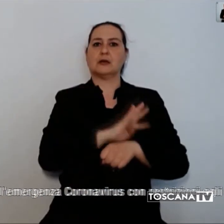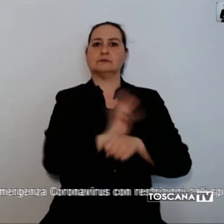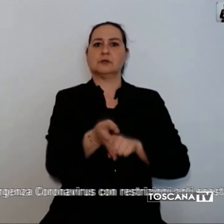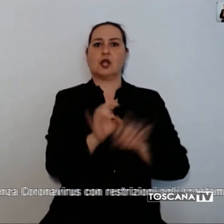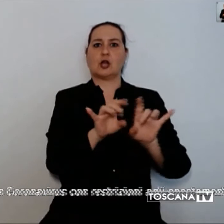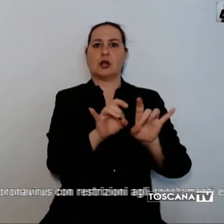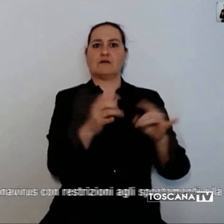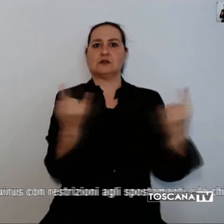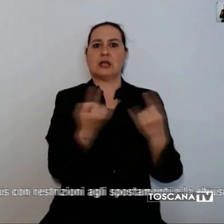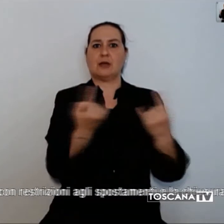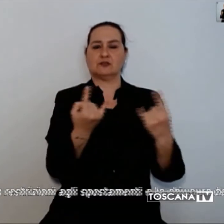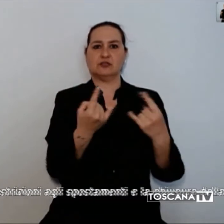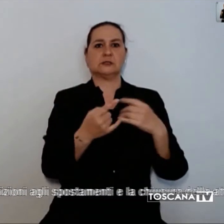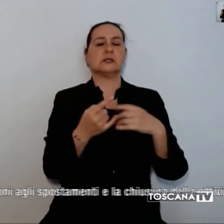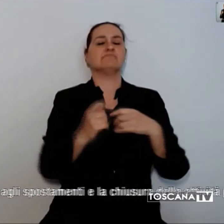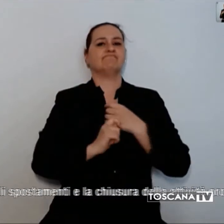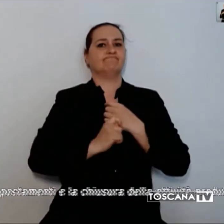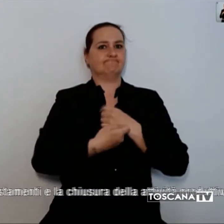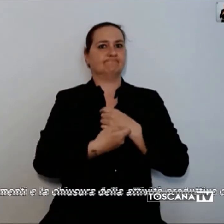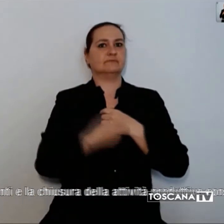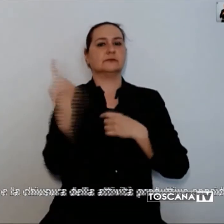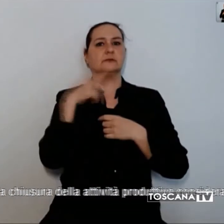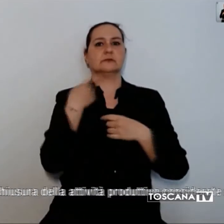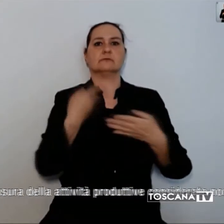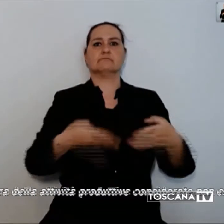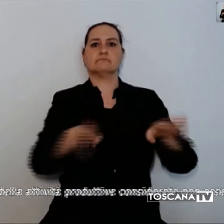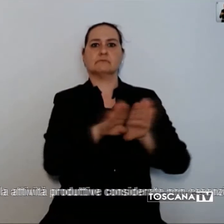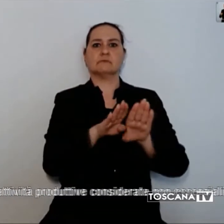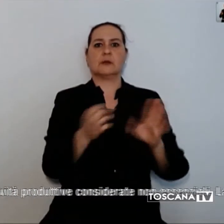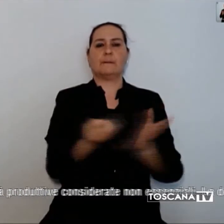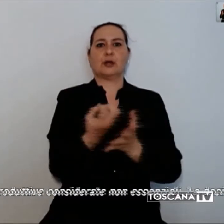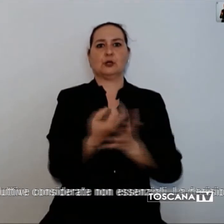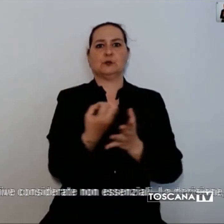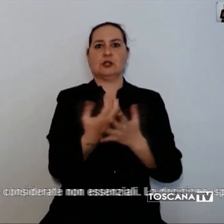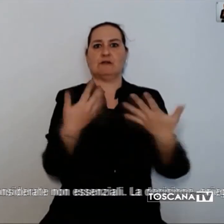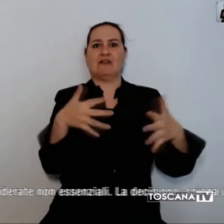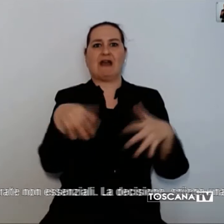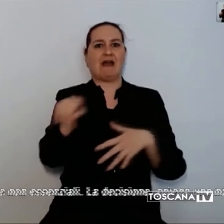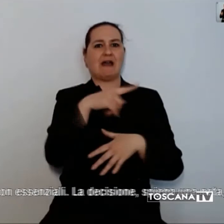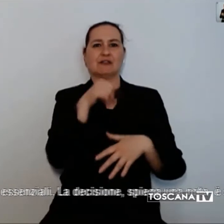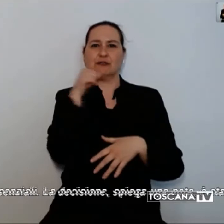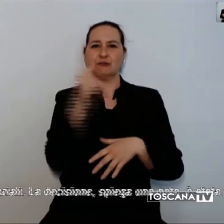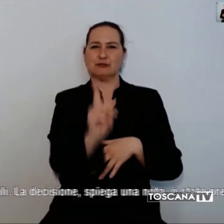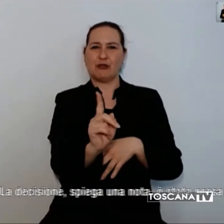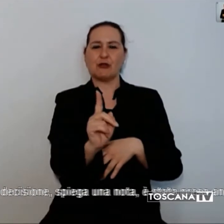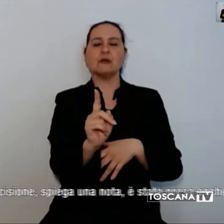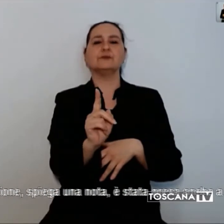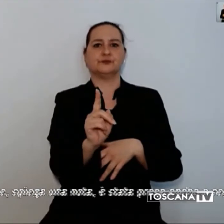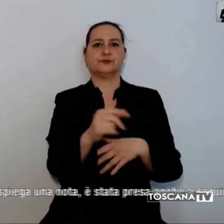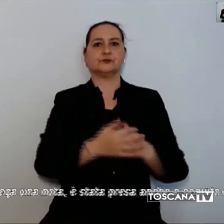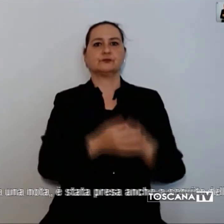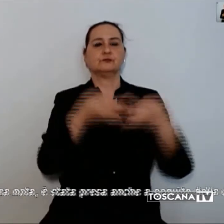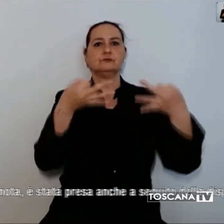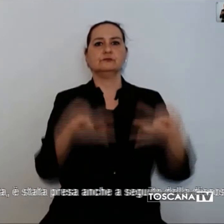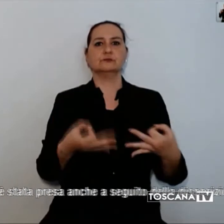restrizioni agli spostamenti e la chiusura delle attività produttive considerate non essenziali. La decisione è stata presa anche a